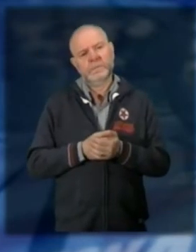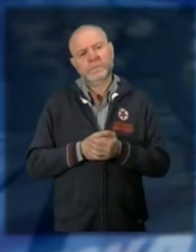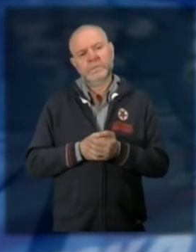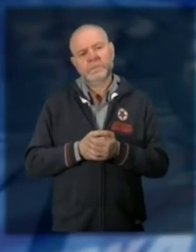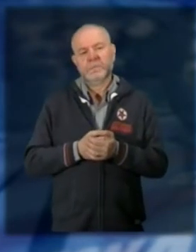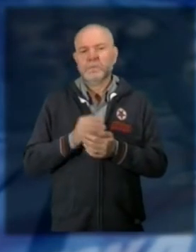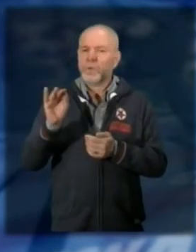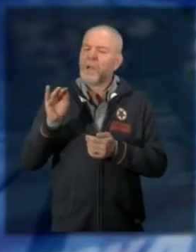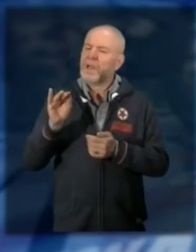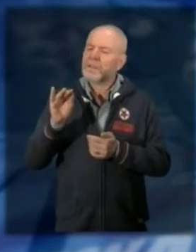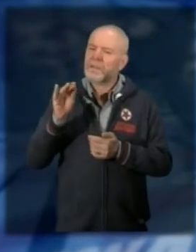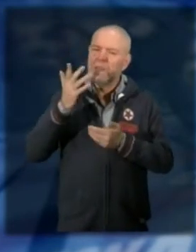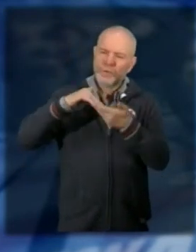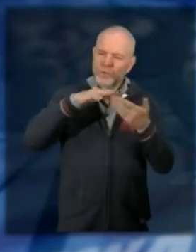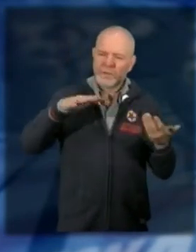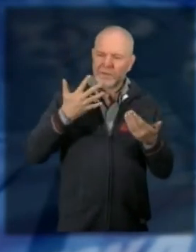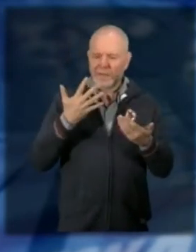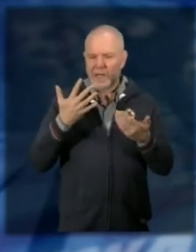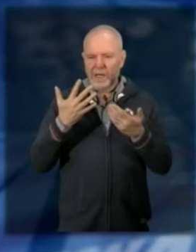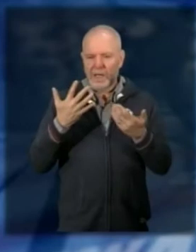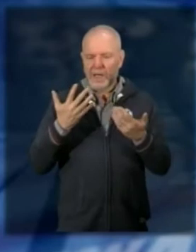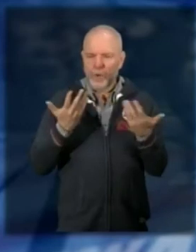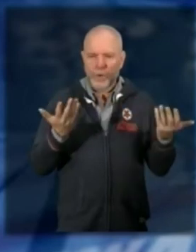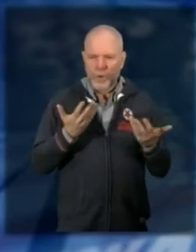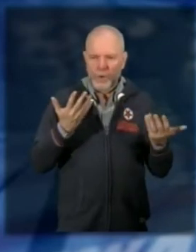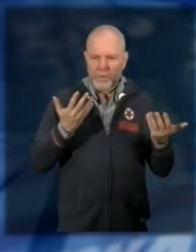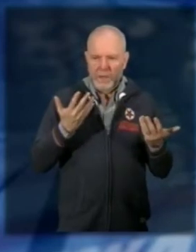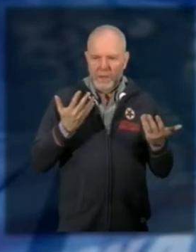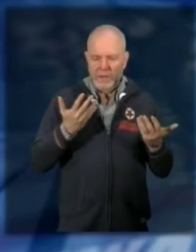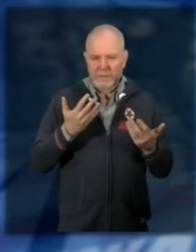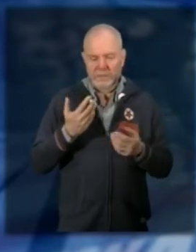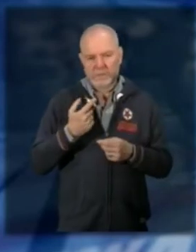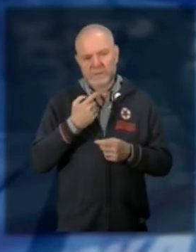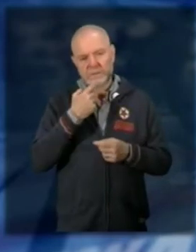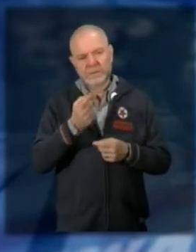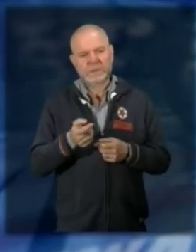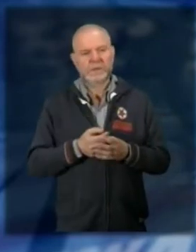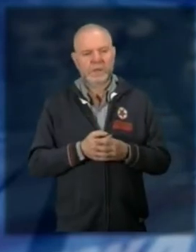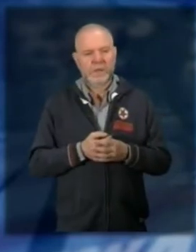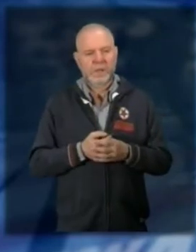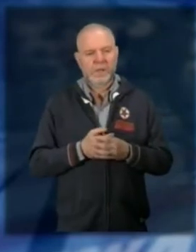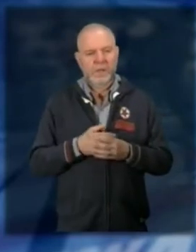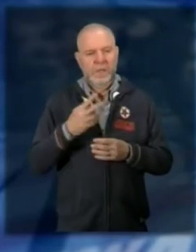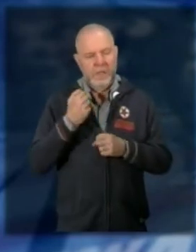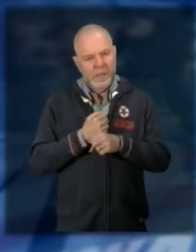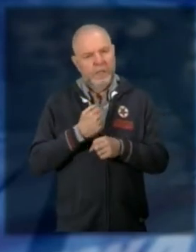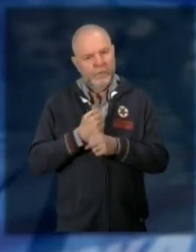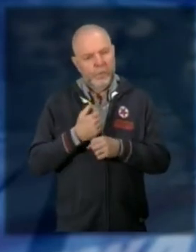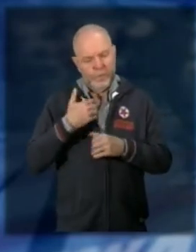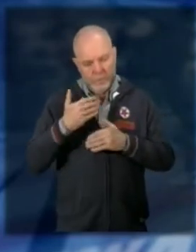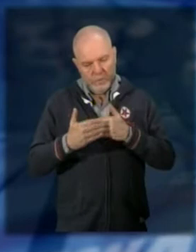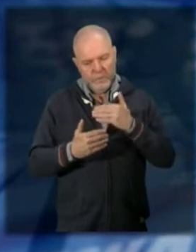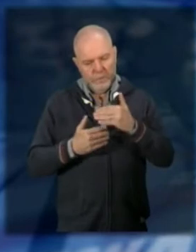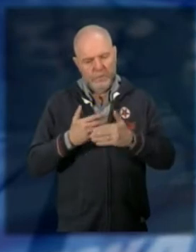della società rispetto a questo problema attualmente beh oddio diciamo che si stanno facendo molti passi in